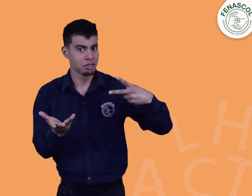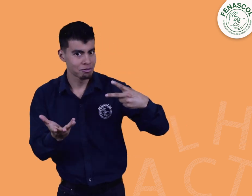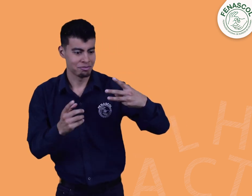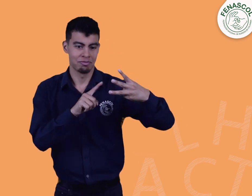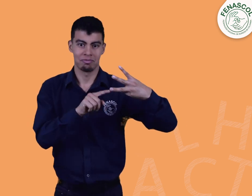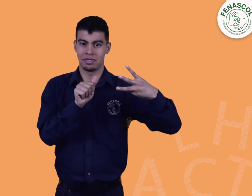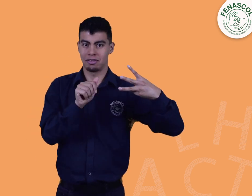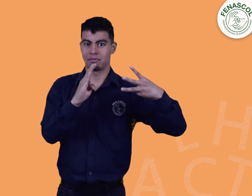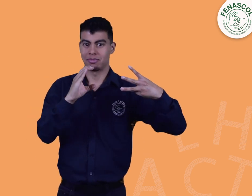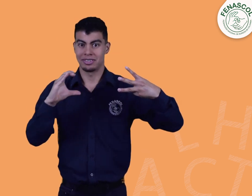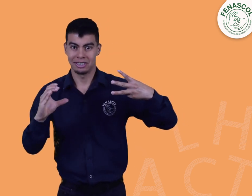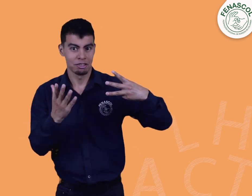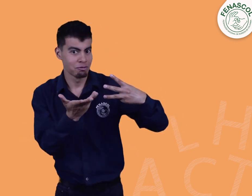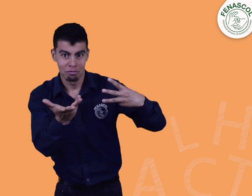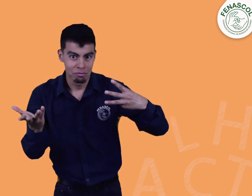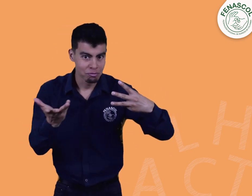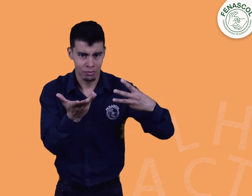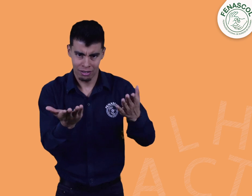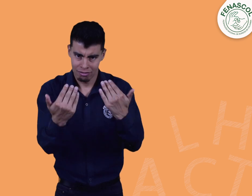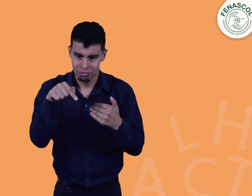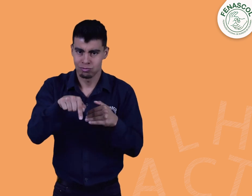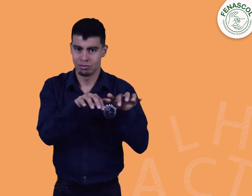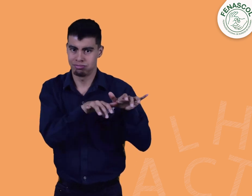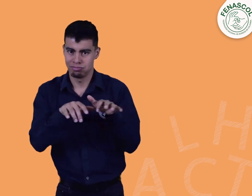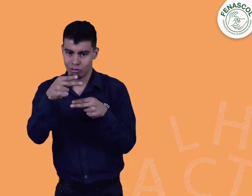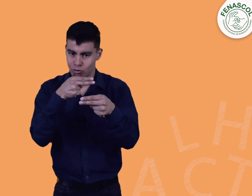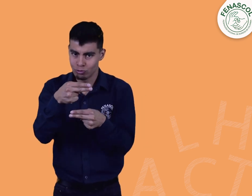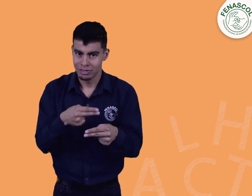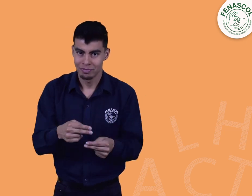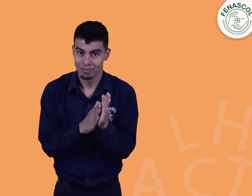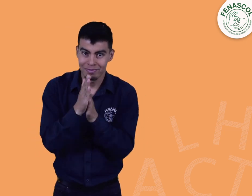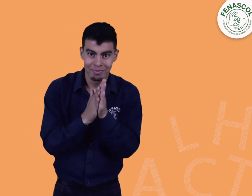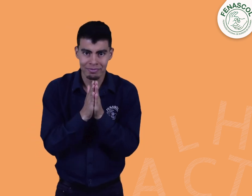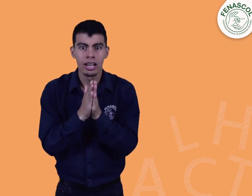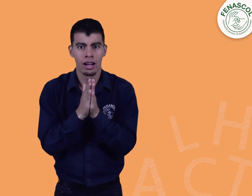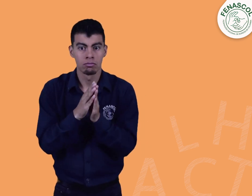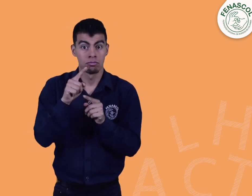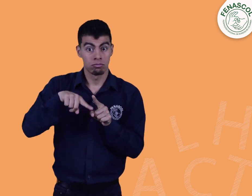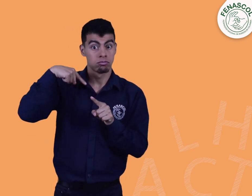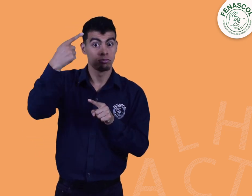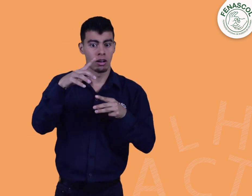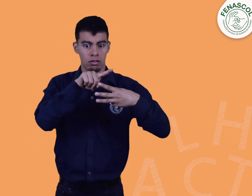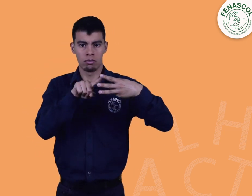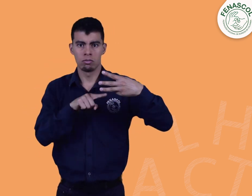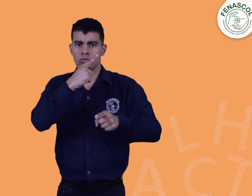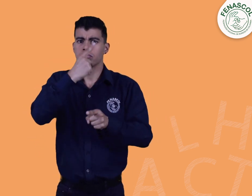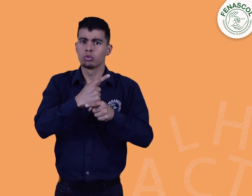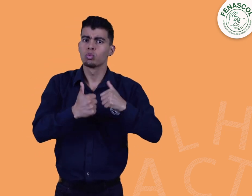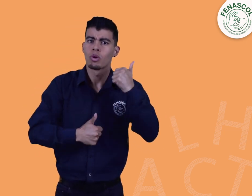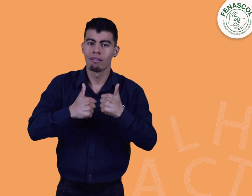Y en la tercera pregunta también. Anímate. Escríbenos en el espacio de los comentarios. ¡Qué emoción! Más adelante presentaremos una dramatización con